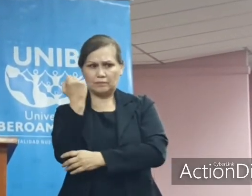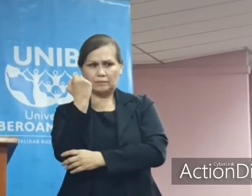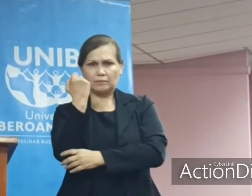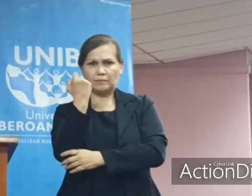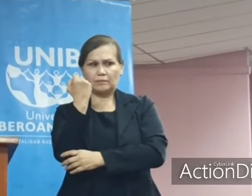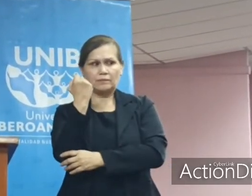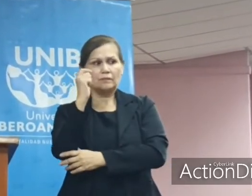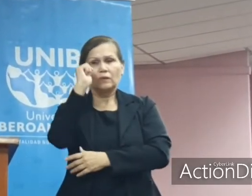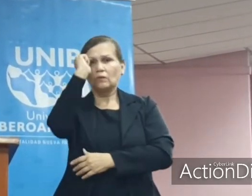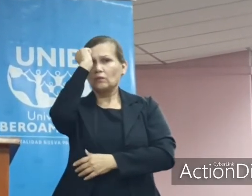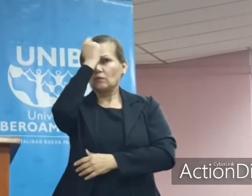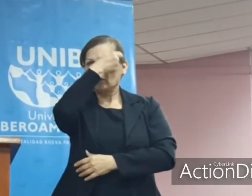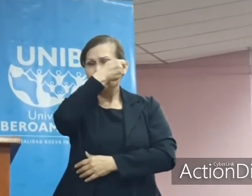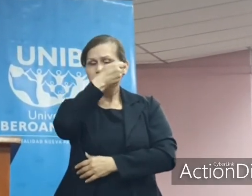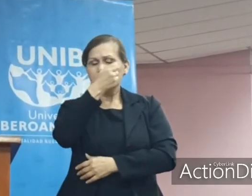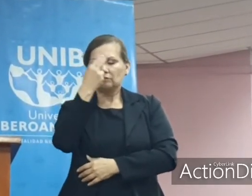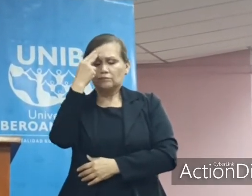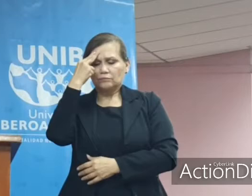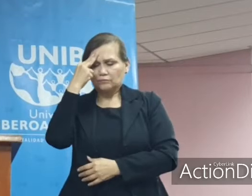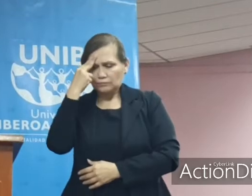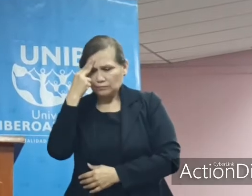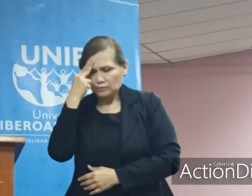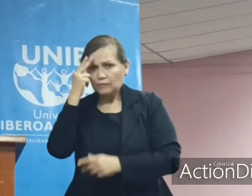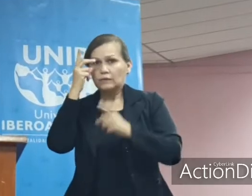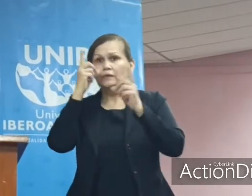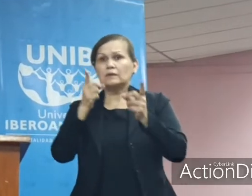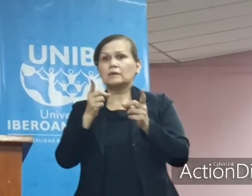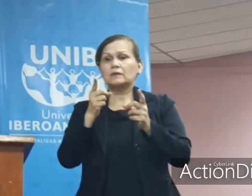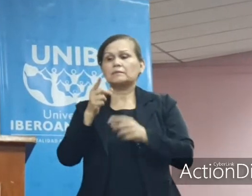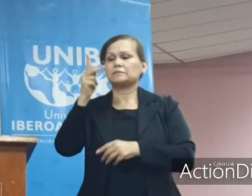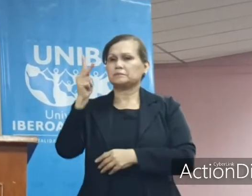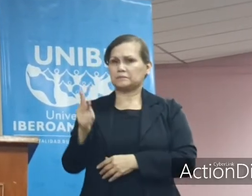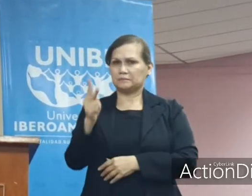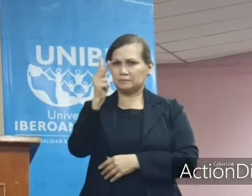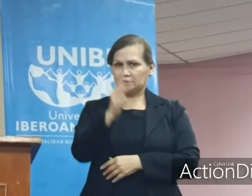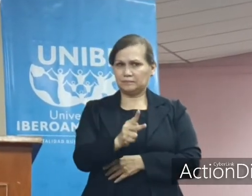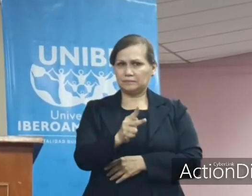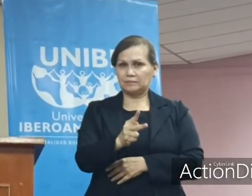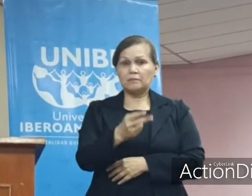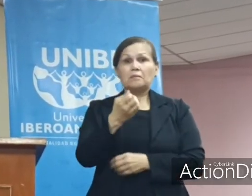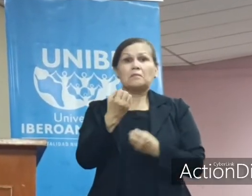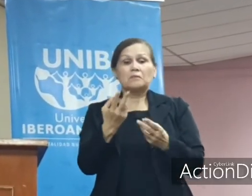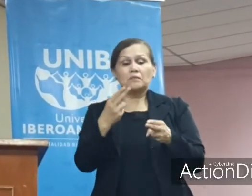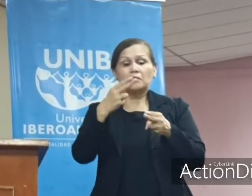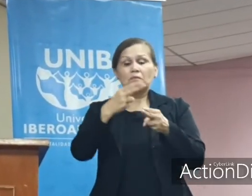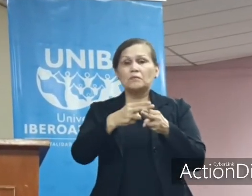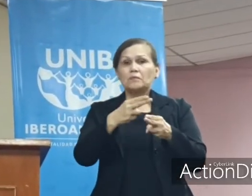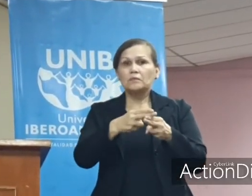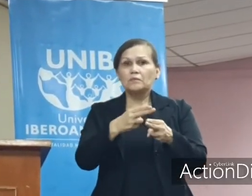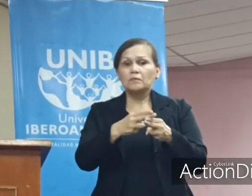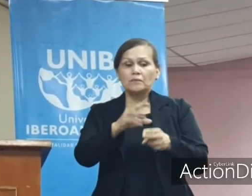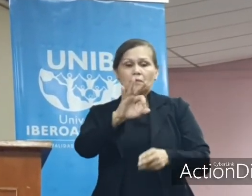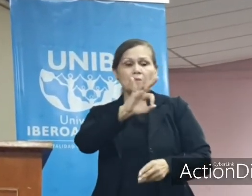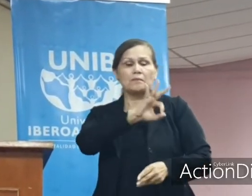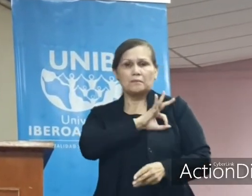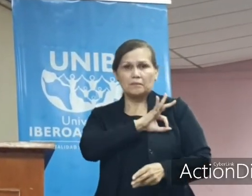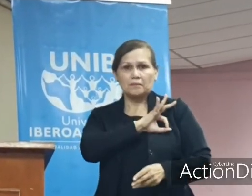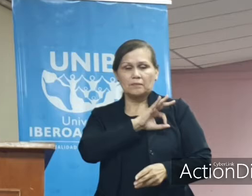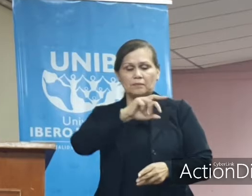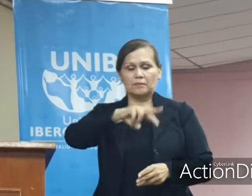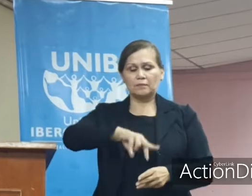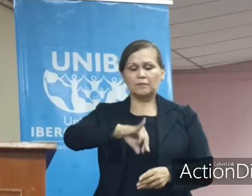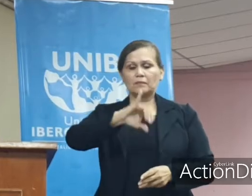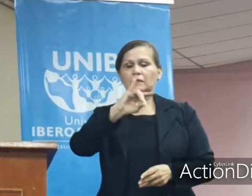La universidad tiene un homenaje también a la maestra, por eso el nombre de Premio Doña Nidia